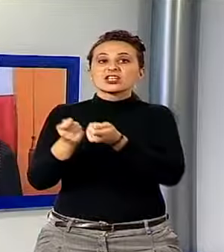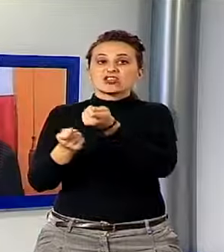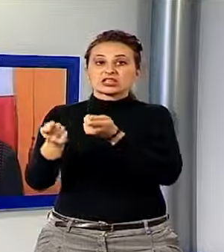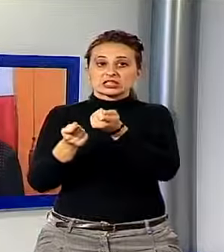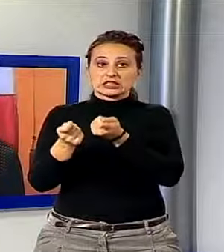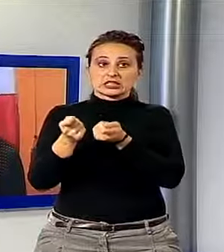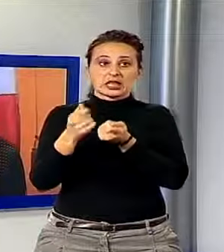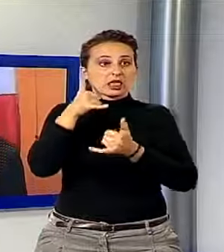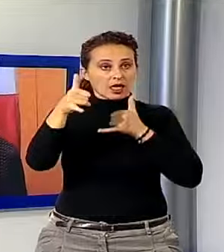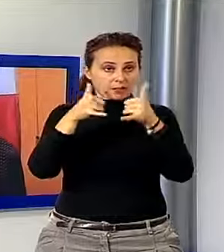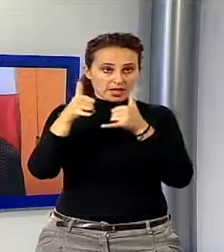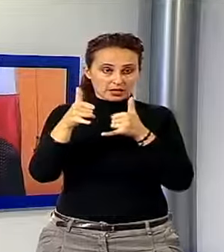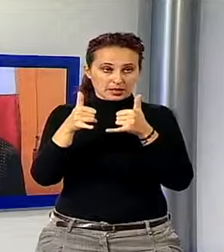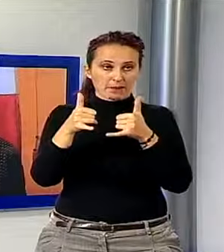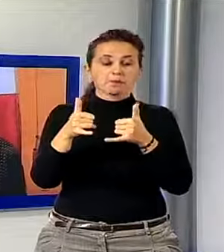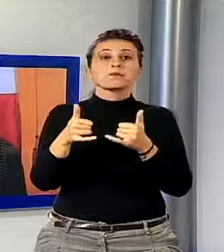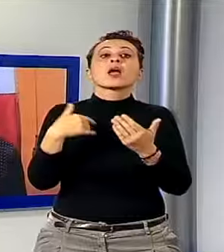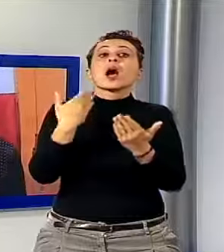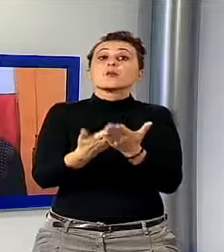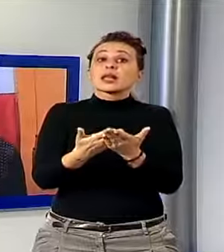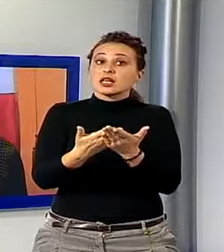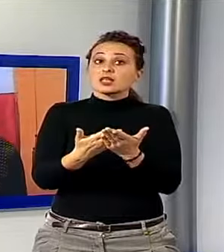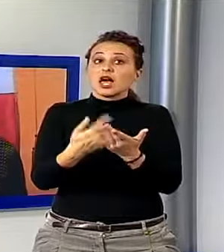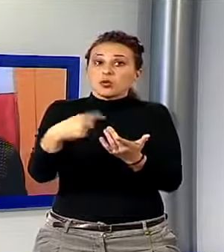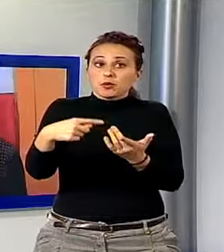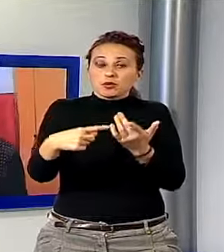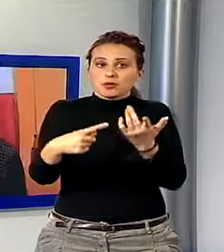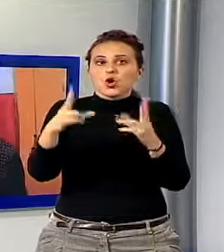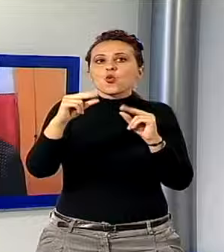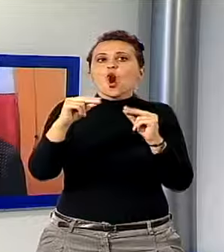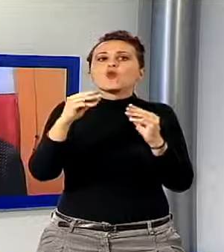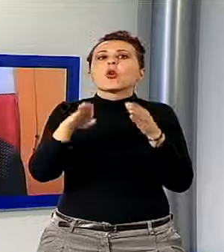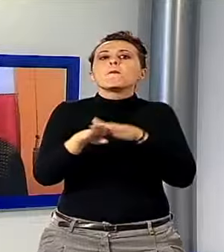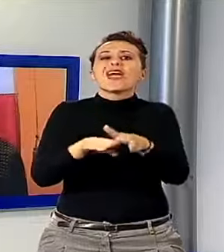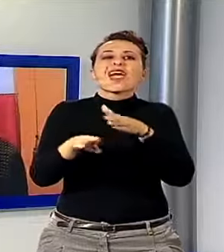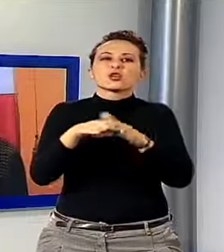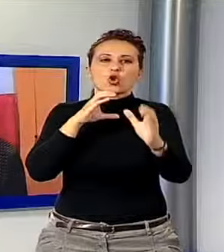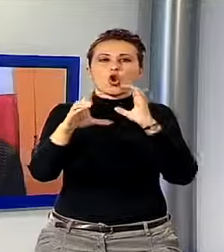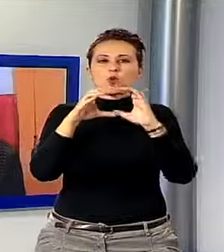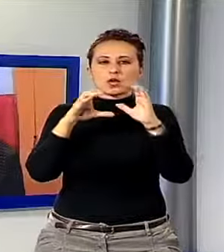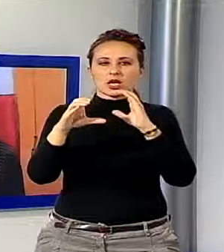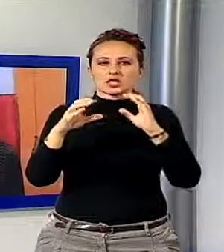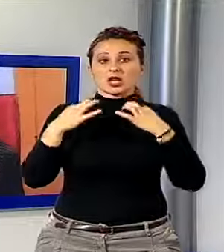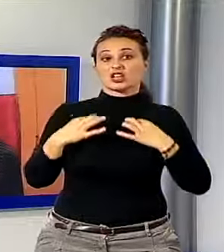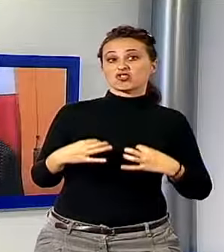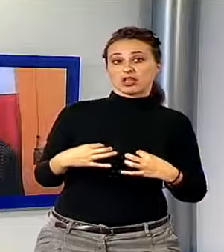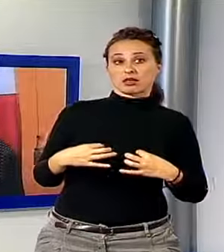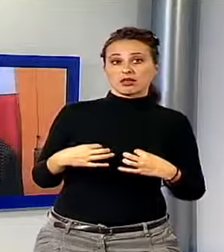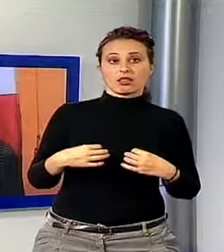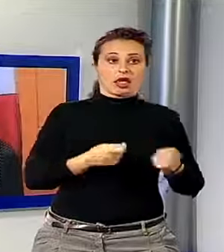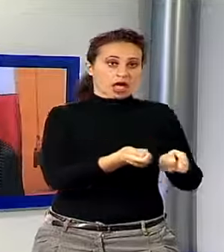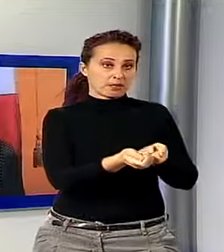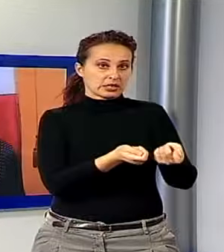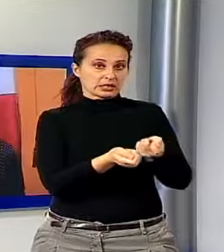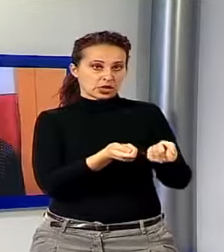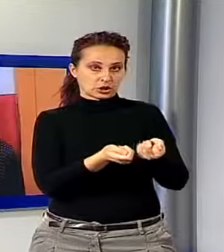Sì, abbiamo presentato un nuovo metodo di comunicazione tra cittadini e pubblica amministrazione. Si